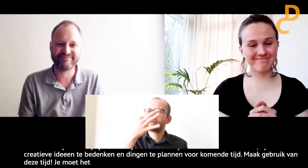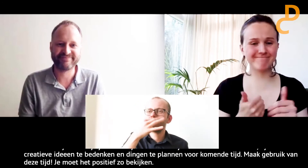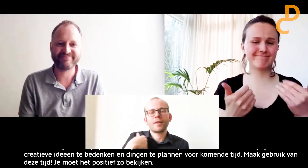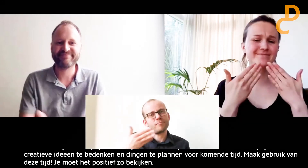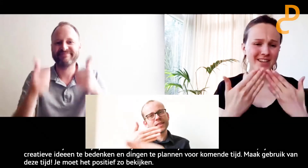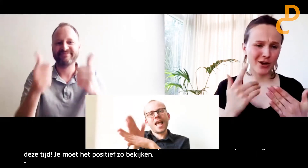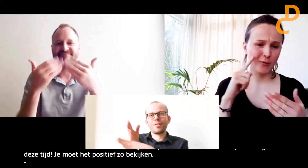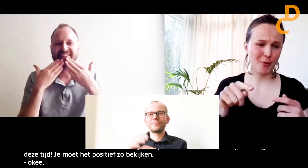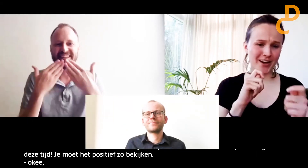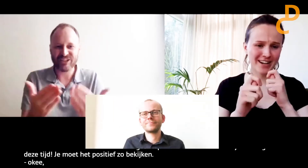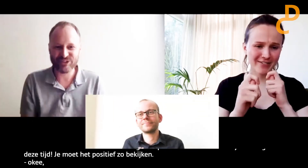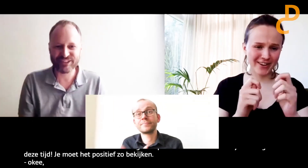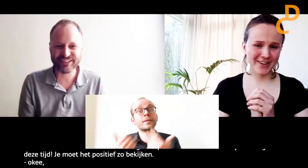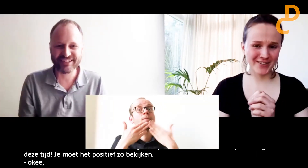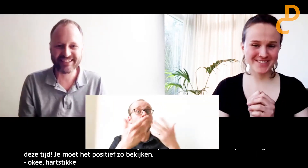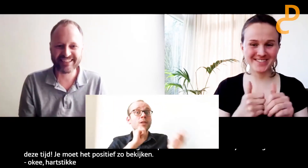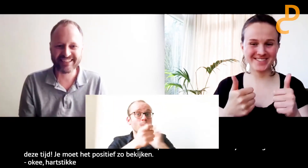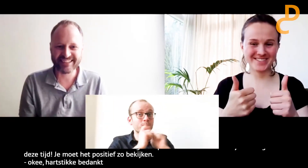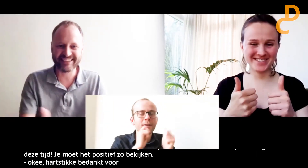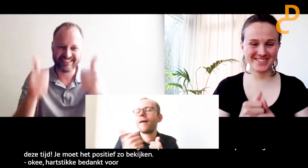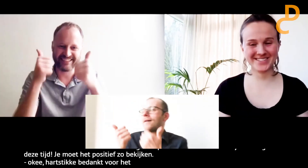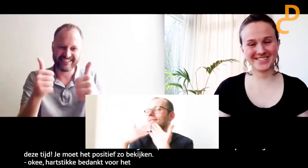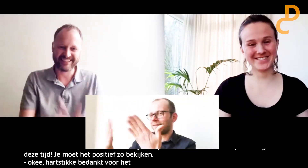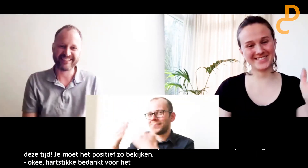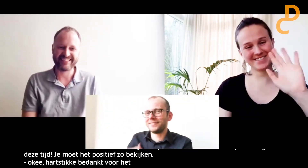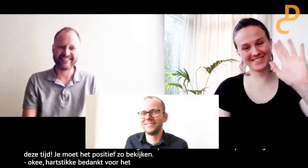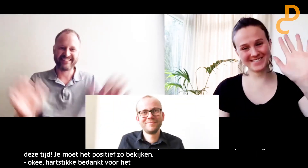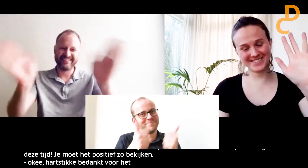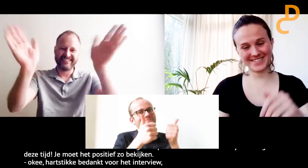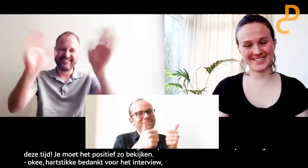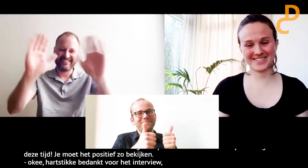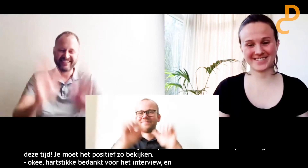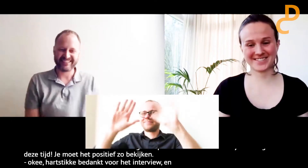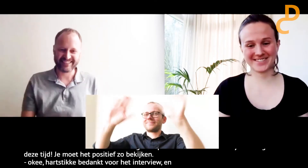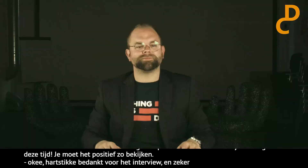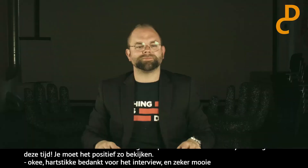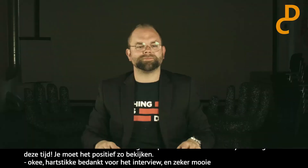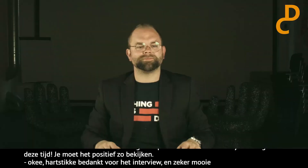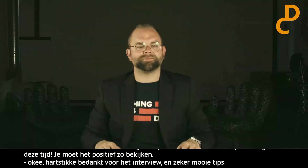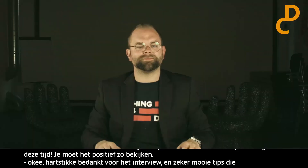bedankt voor dit interview. Een hele mooie tips die ik zeker ga delen. Ah, dankjewel. Dankjewel, doeg.